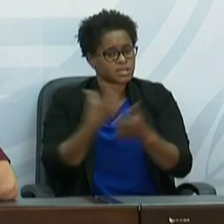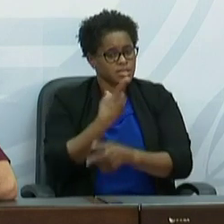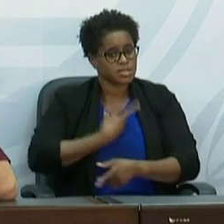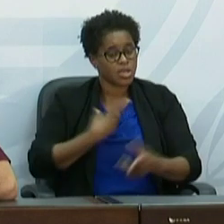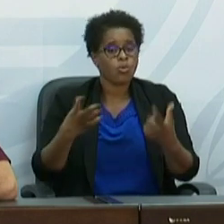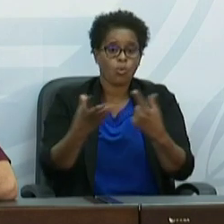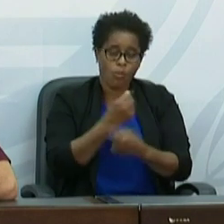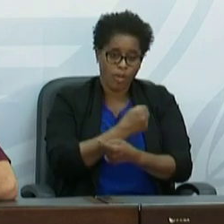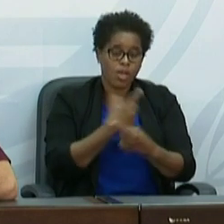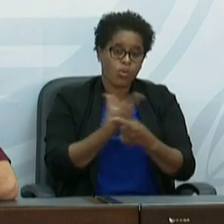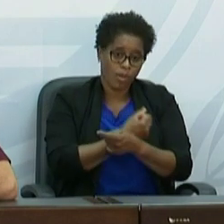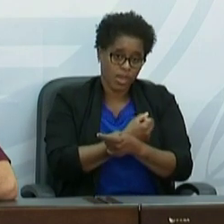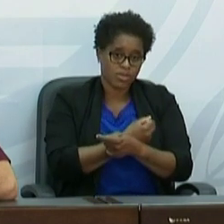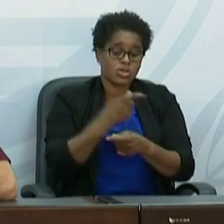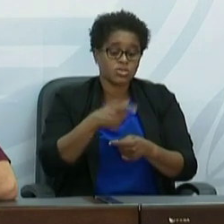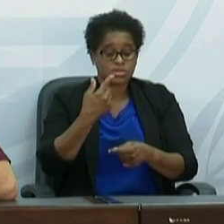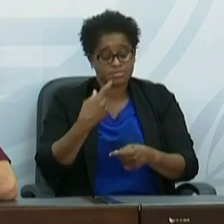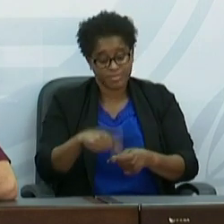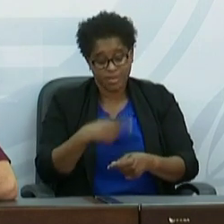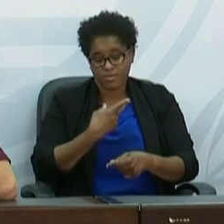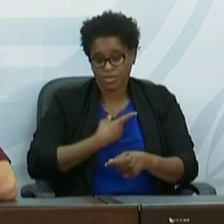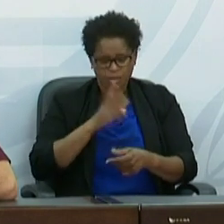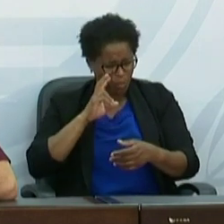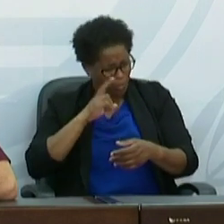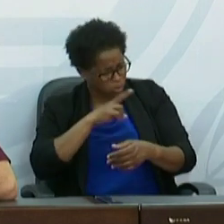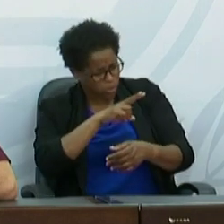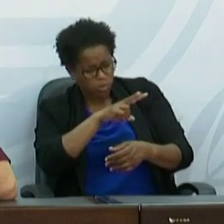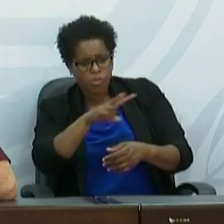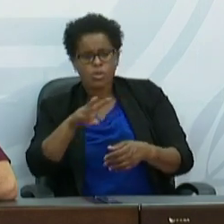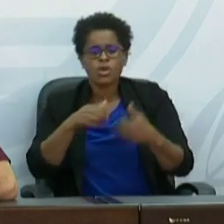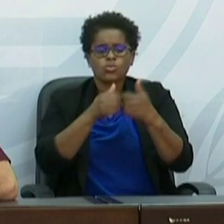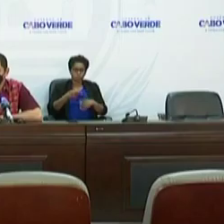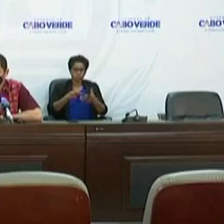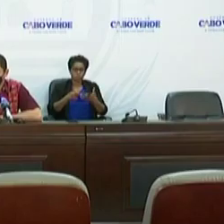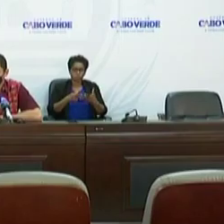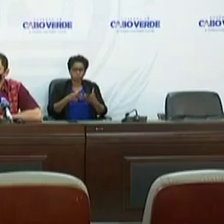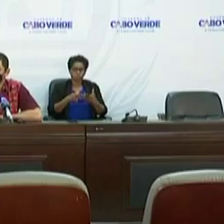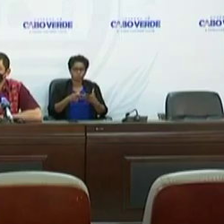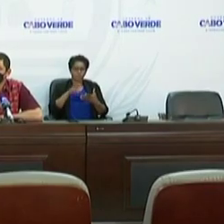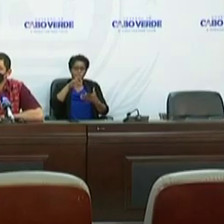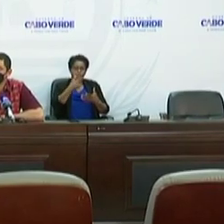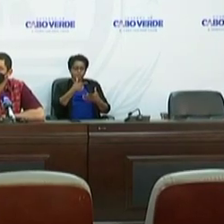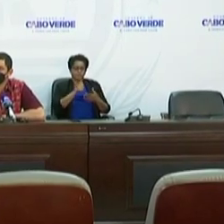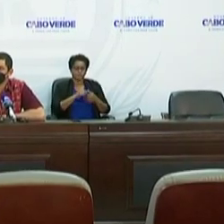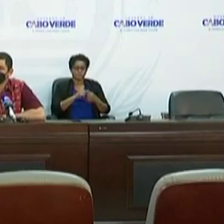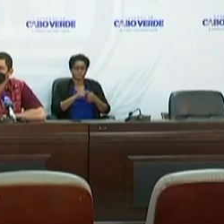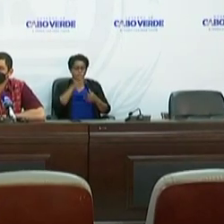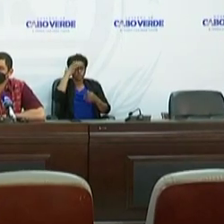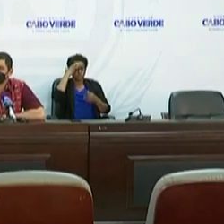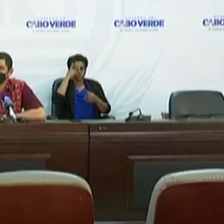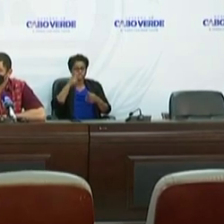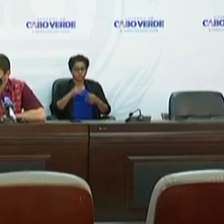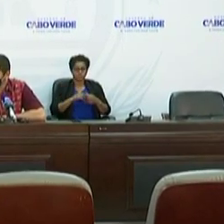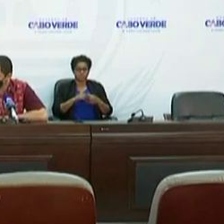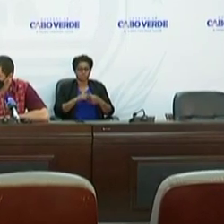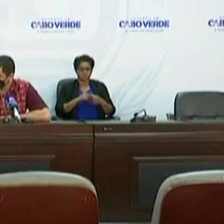tem estado a ser procurado todos os dias. Contactos bilaterais têm sido feitos